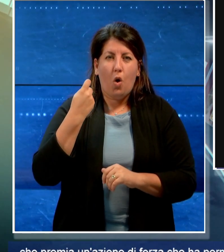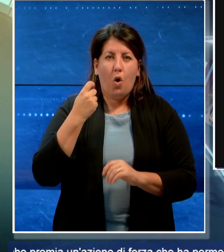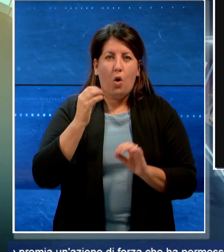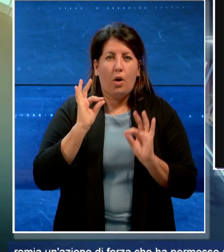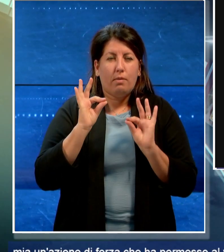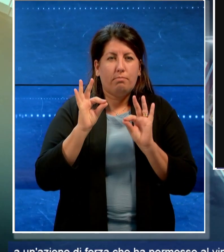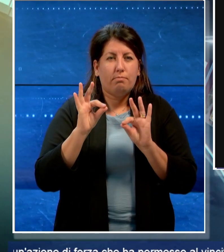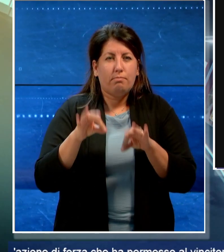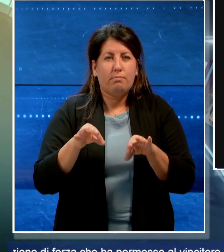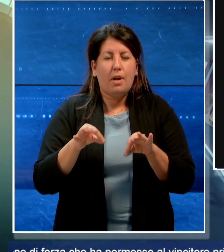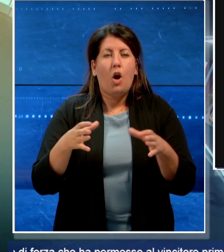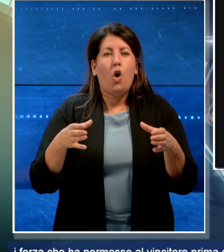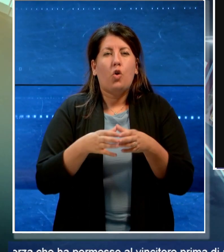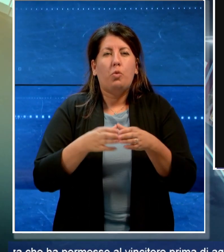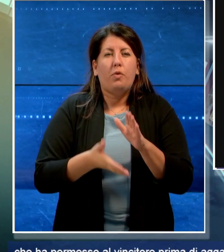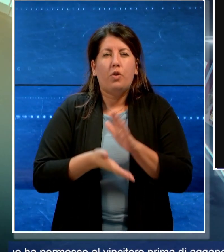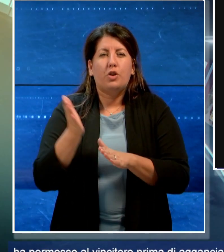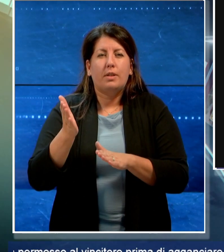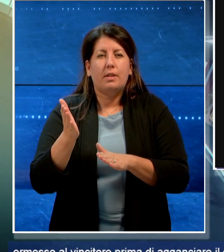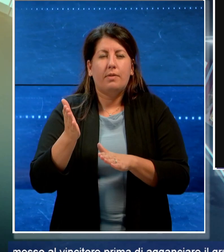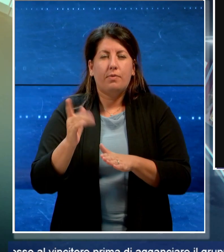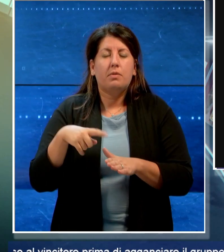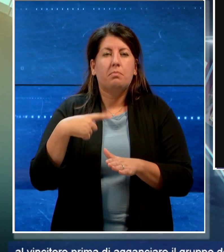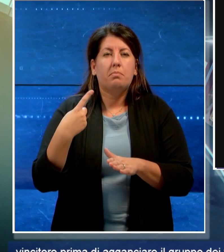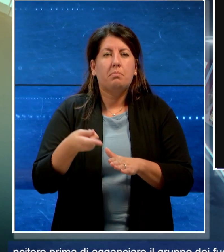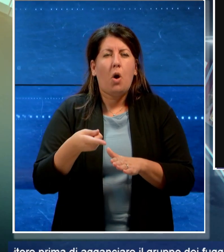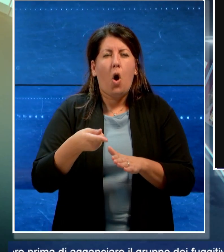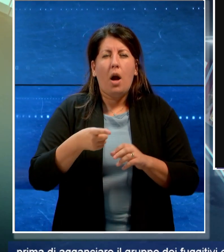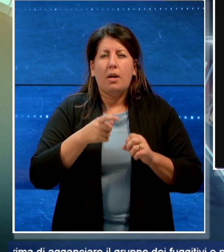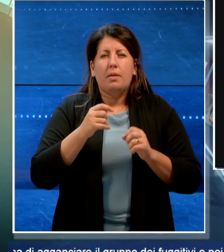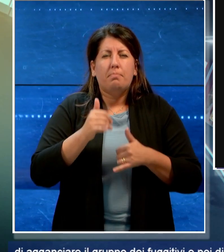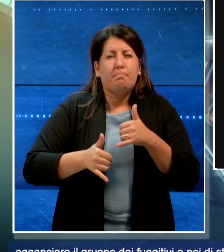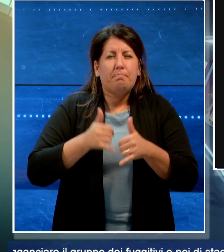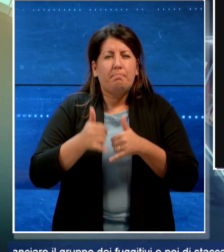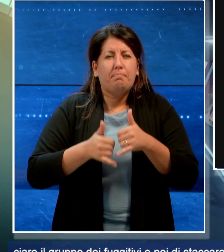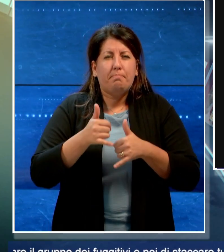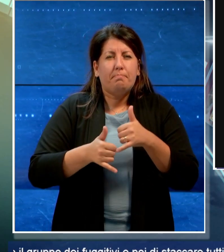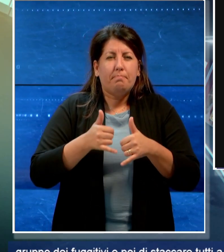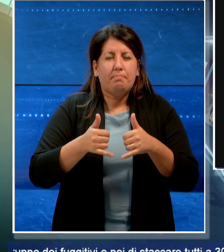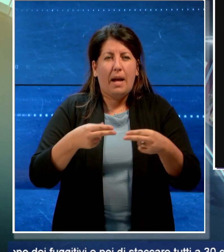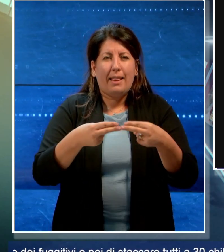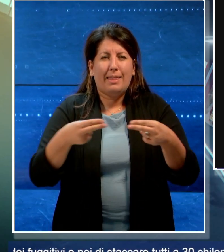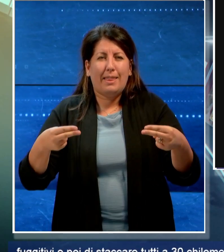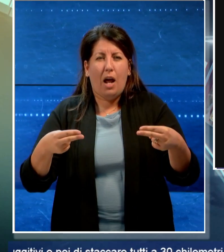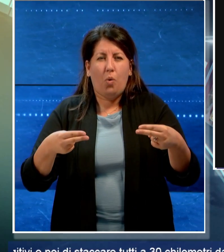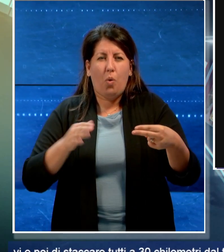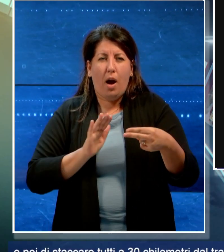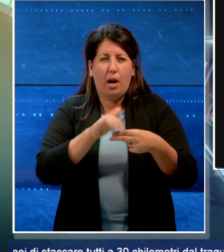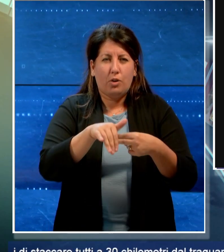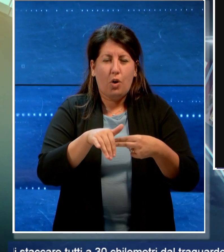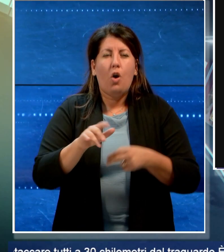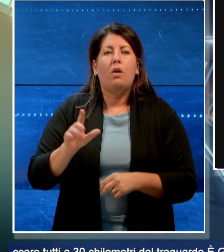di fuggitivi e poi di staccare tutti a 30 chilometri dal traguardo. E Giovanni